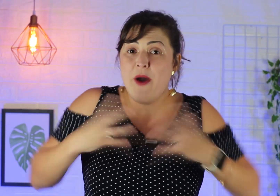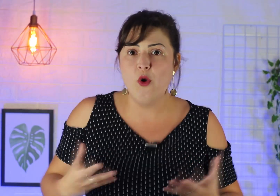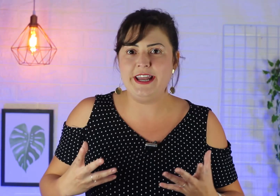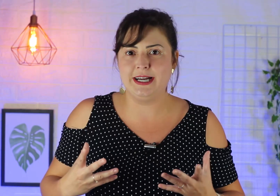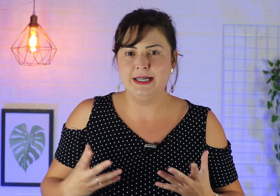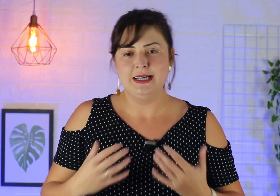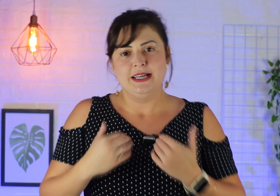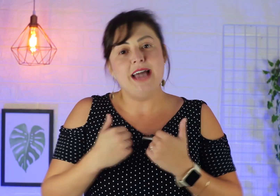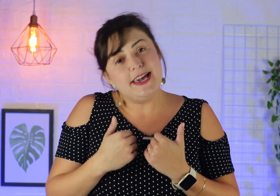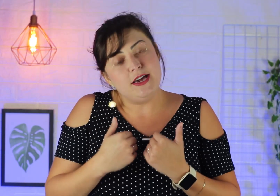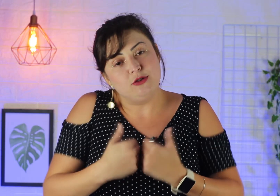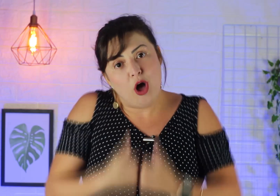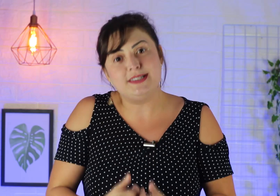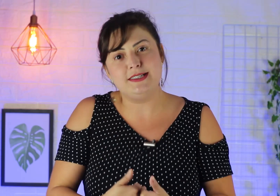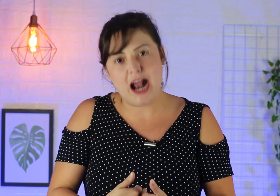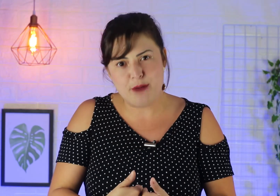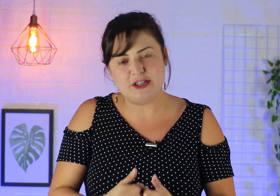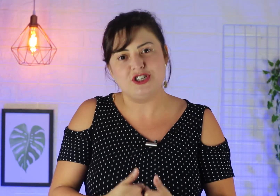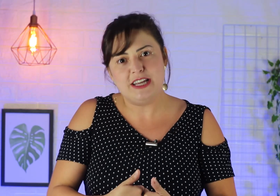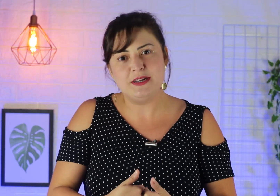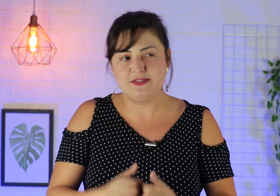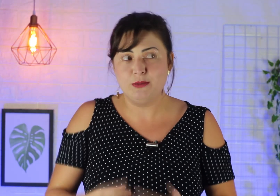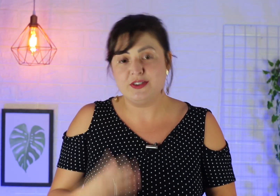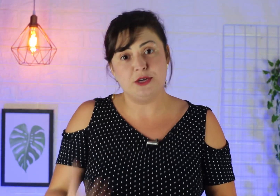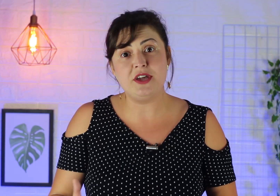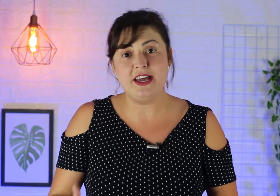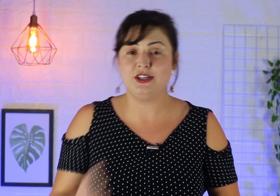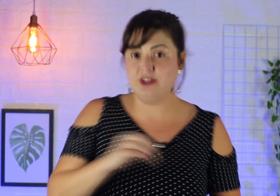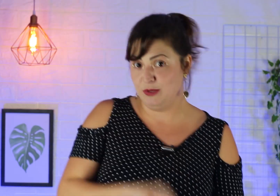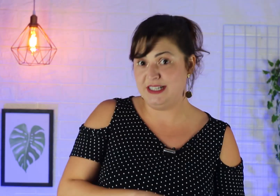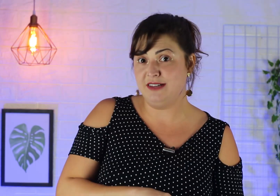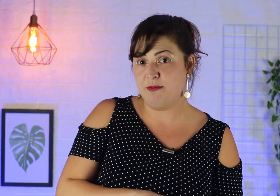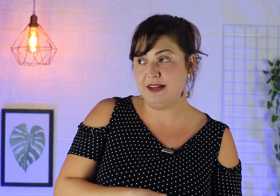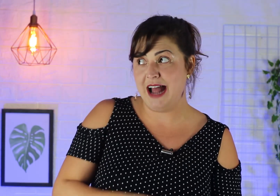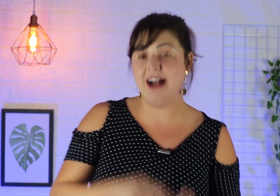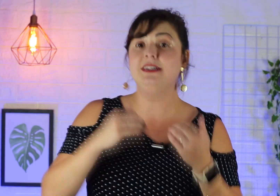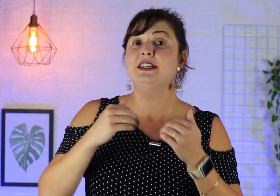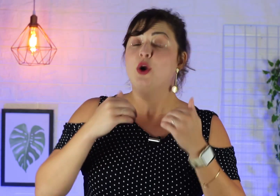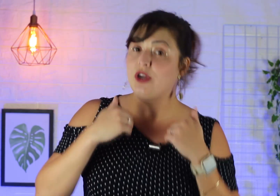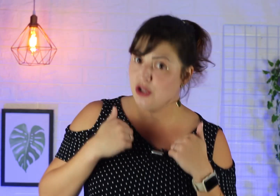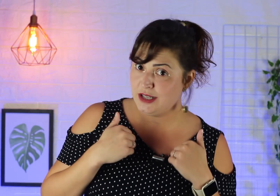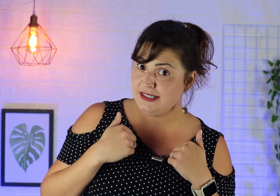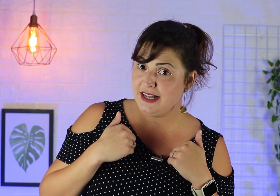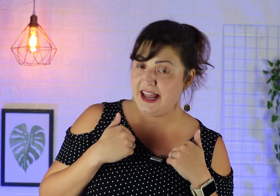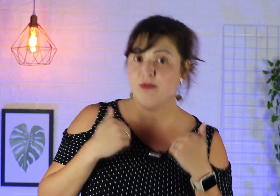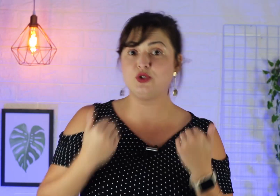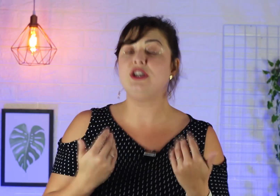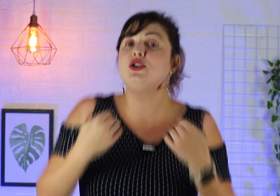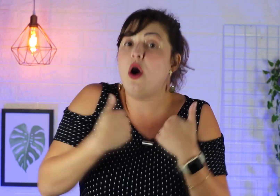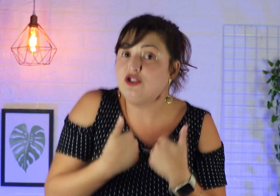é única. E aí, nós, intérpretes de Libras, vamos fazer o quê? Nós vamos interpretar o que nós entendemos, o que nós